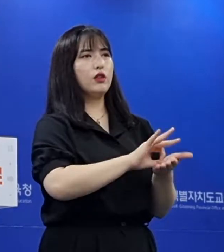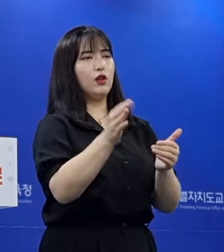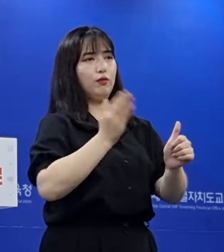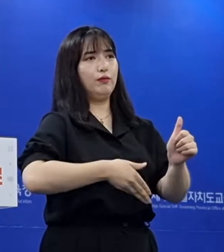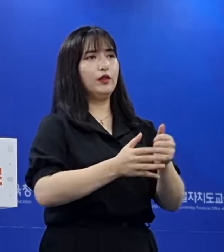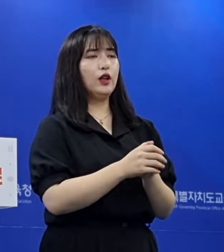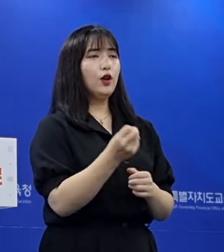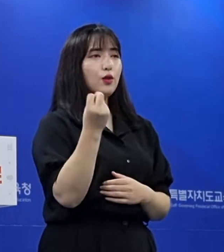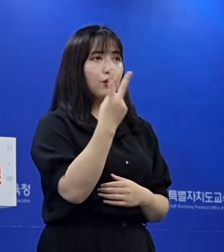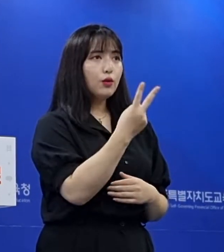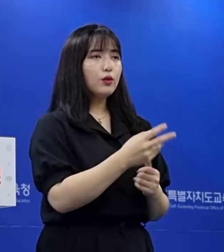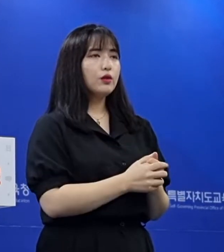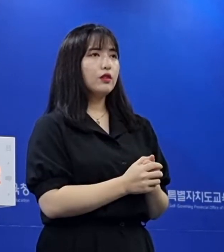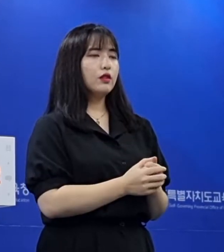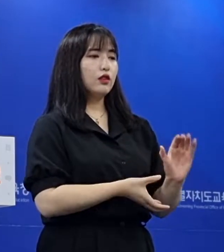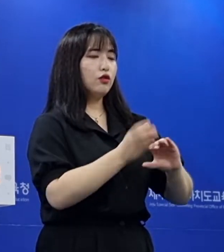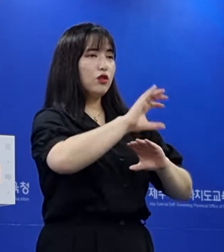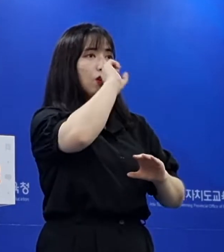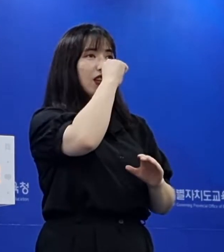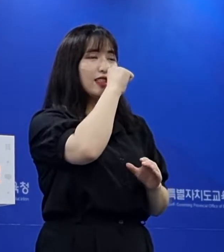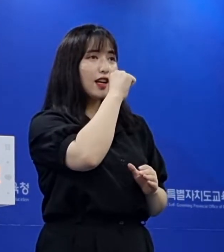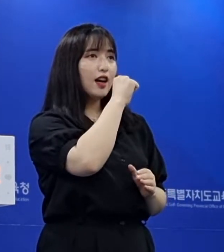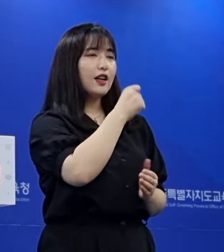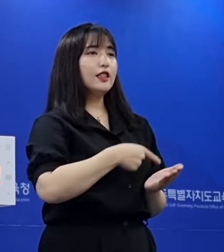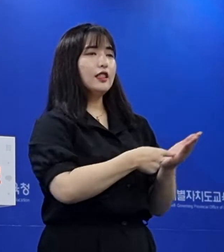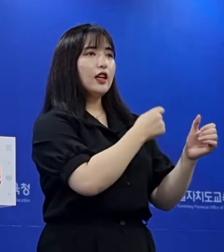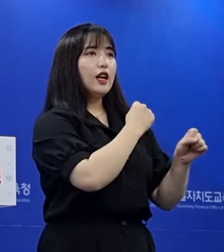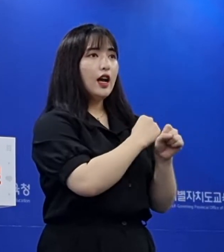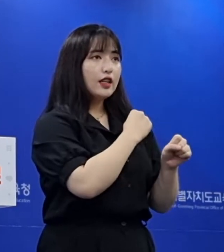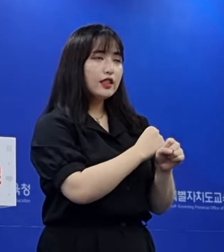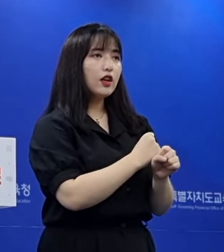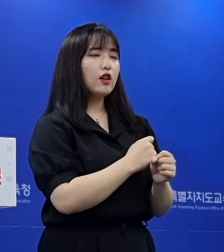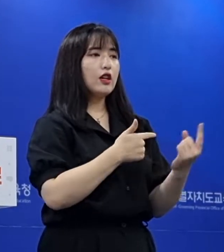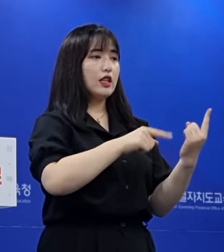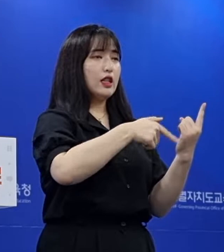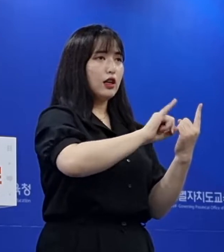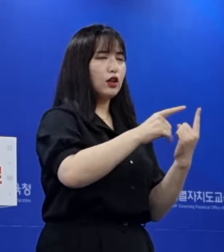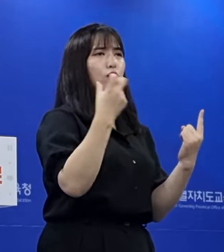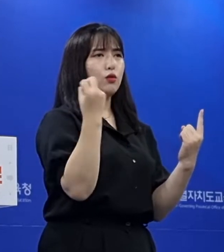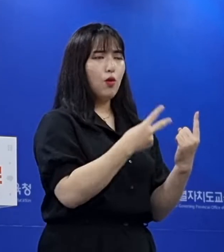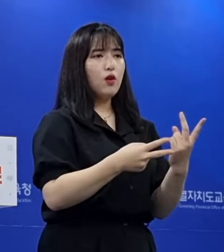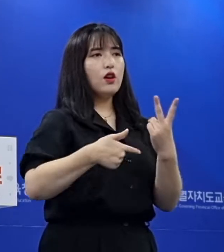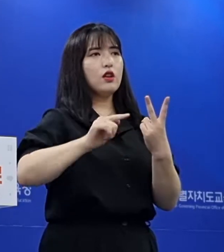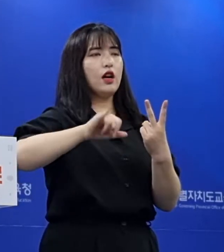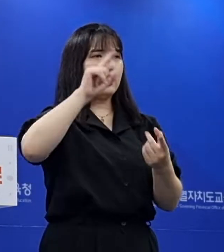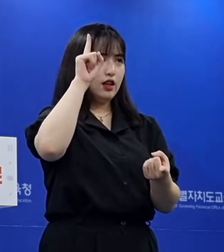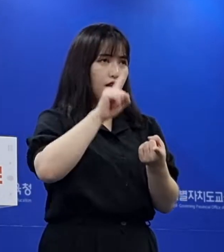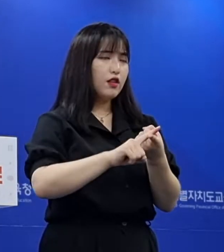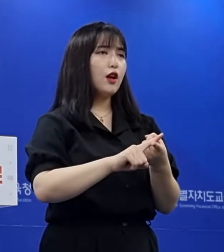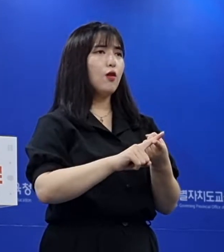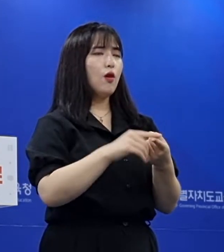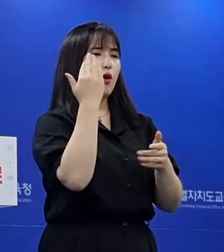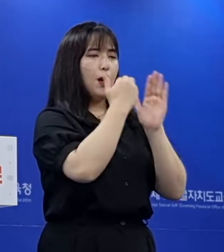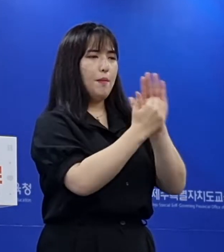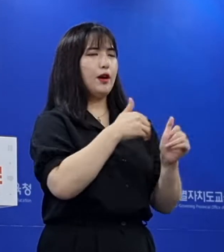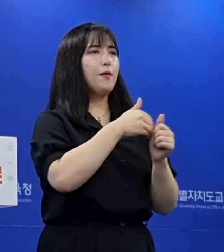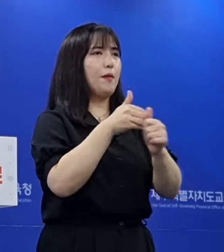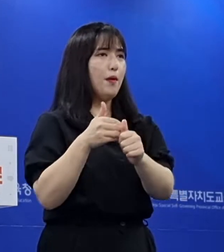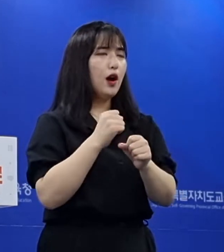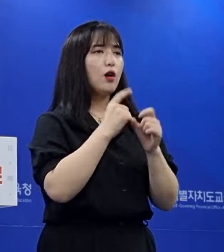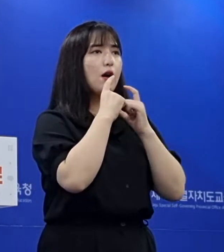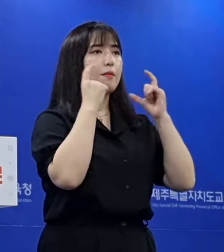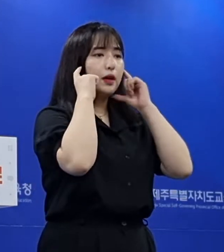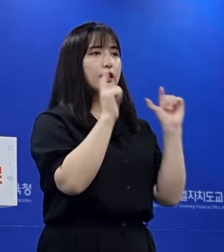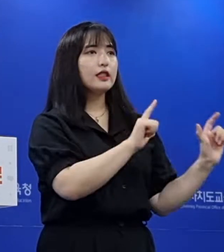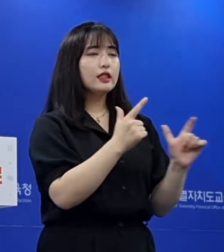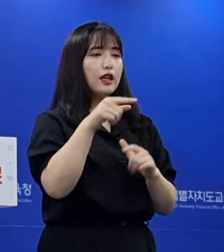더불어 추경 예산을 토대로 1학기에 이어 2학기에도 모든 학교에 방역 인력을 배치하고 마스크 등